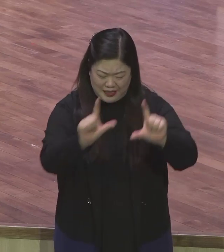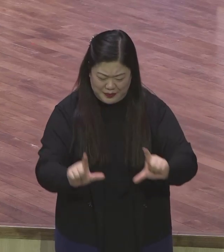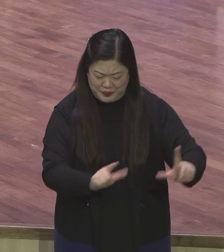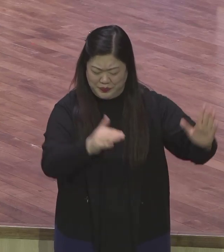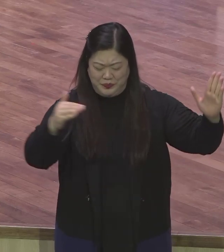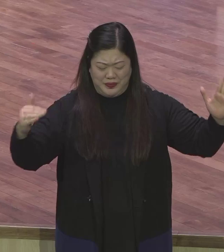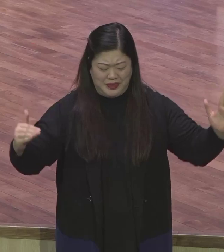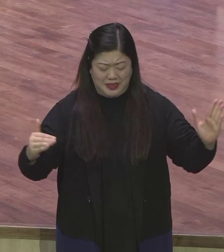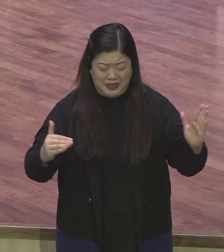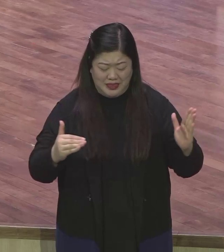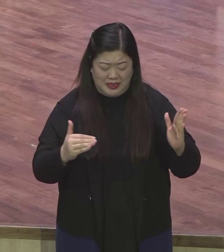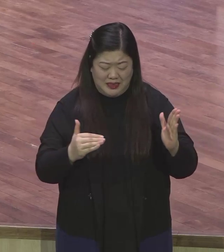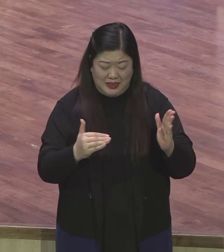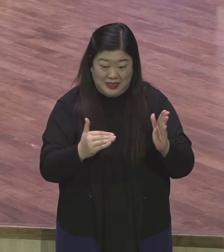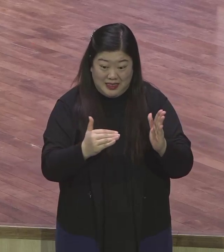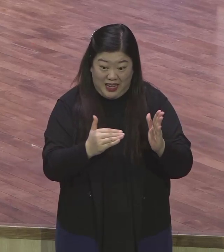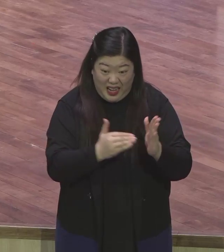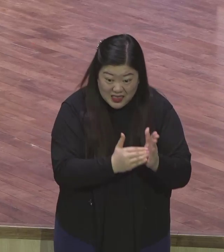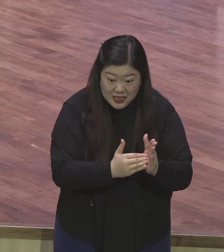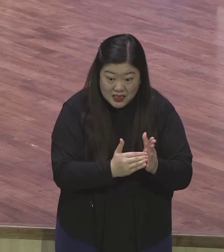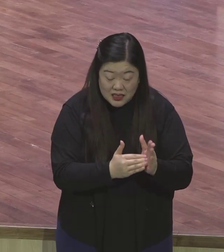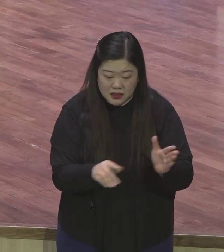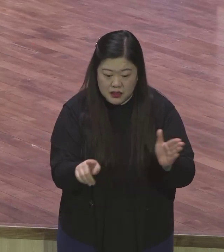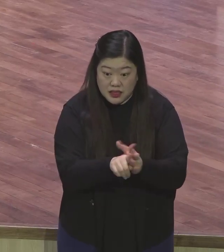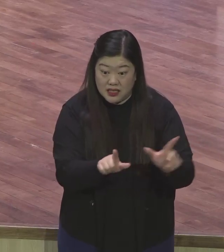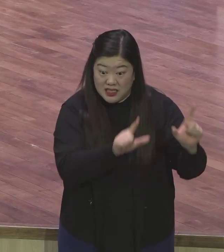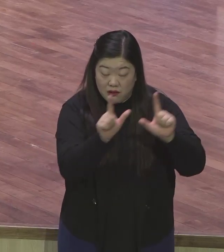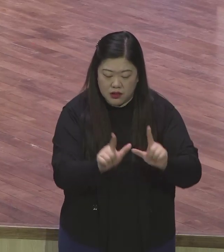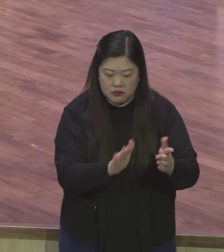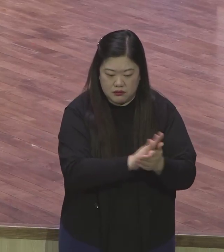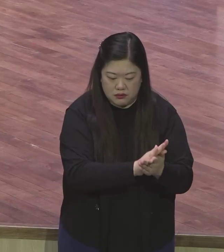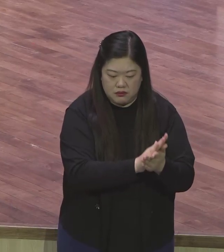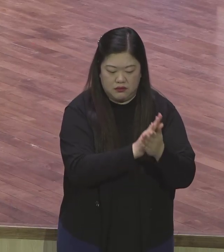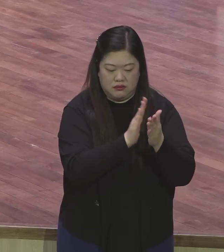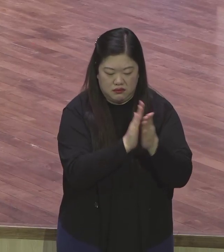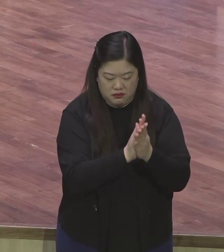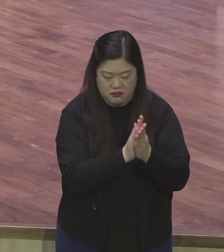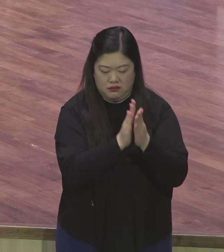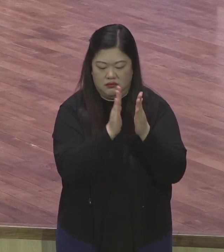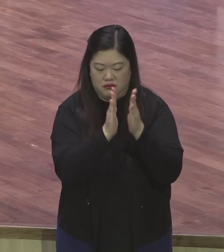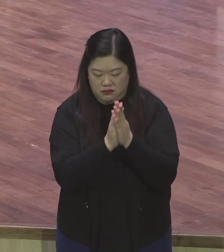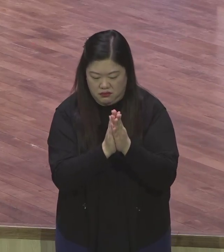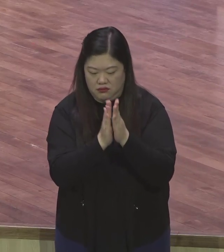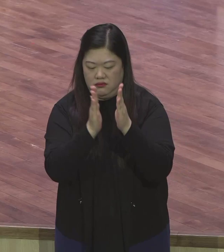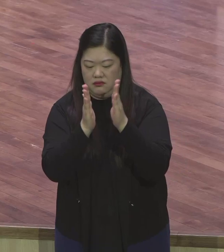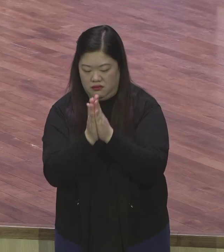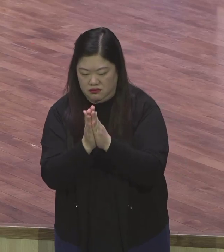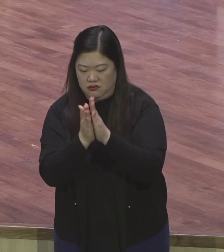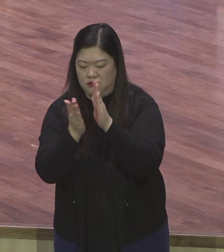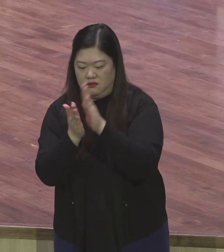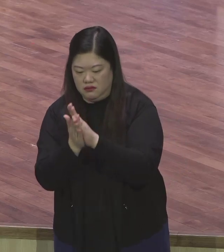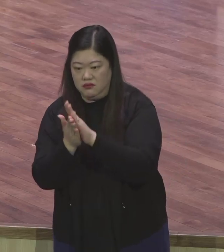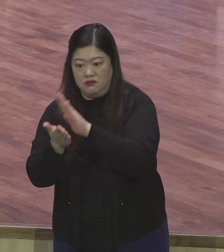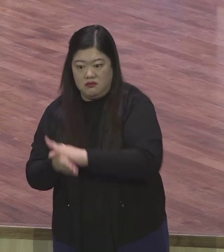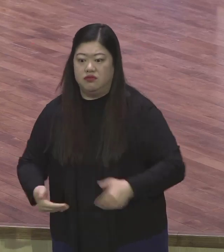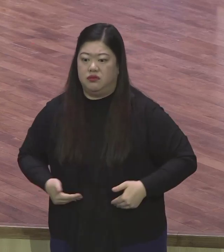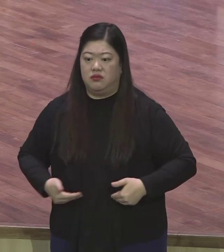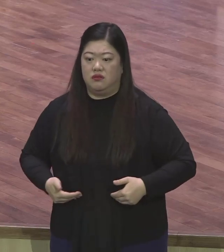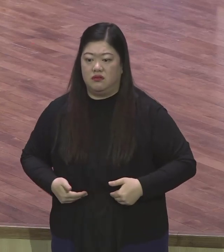계속해서 신앙생활 깨져가야 돼요 날랑날랑다 주님을 닮아가는 그런 삶이요 그래서요